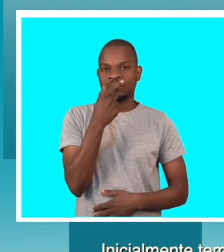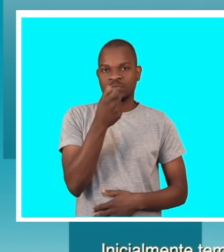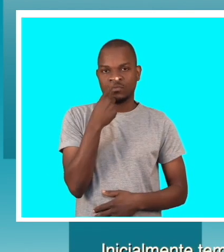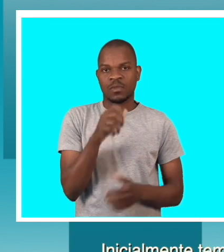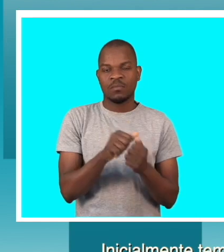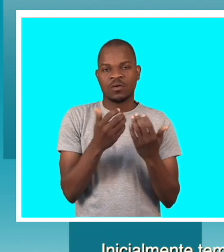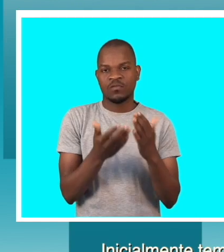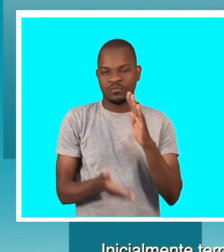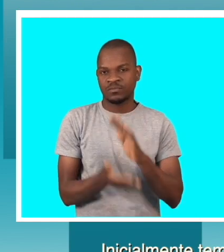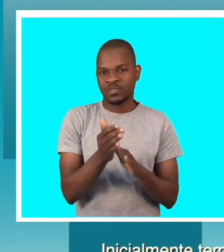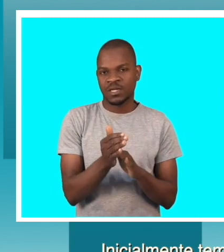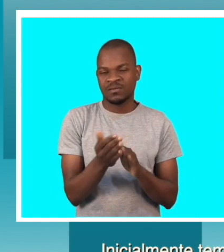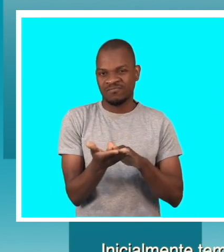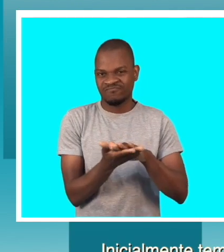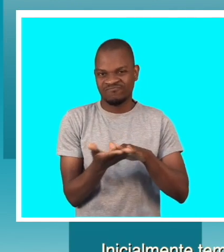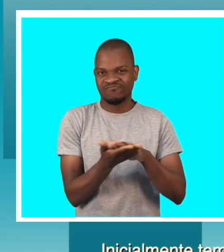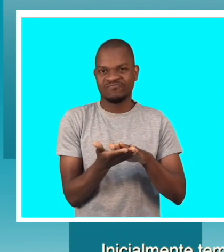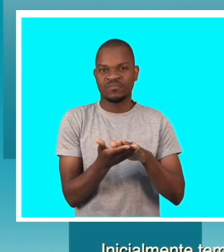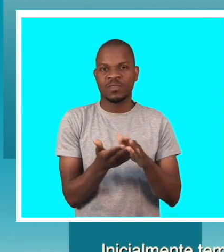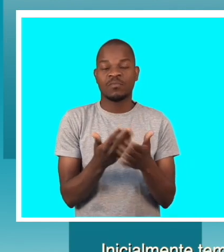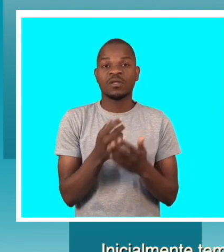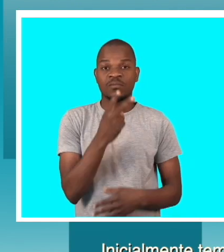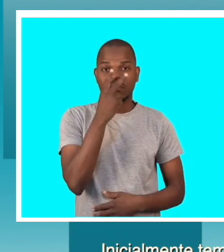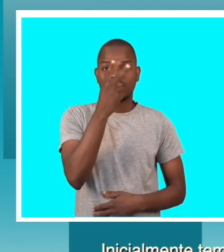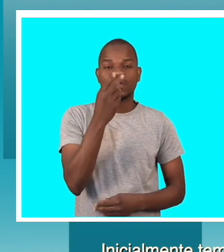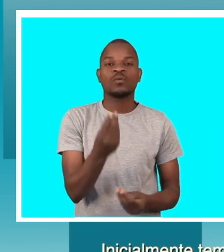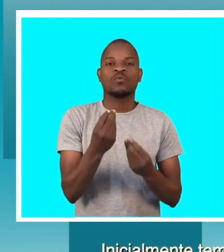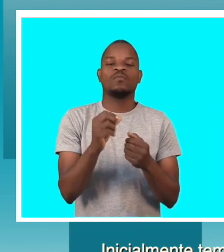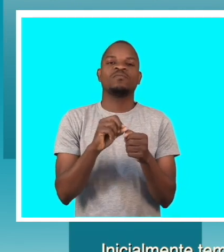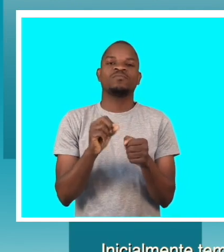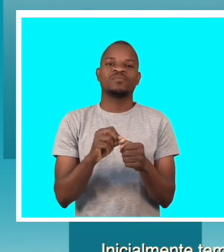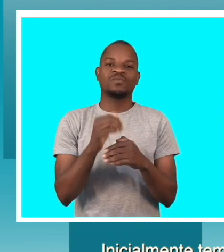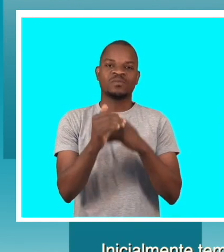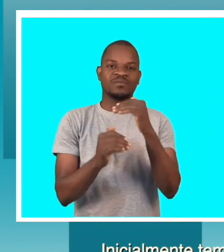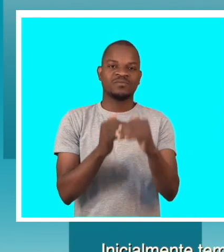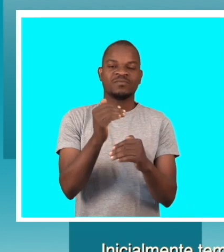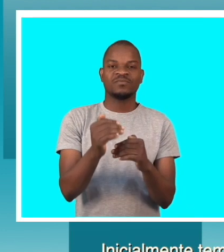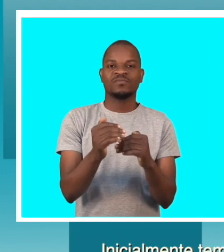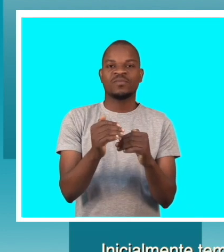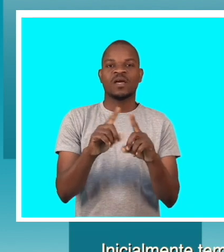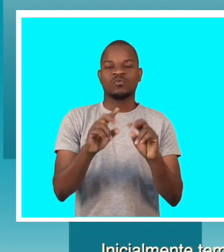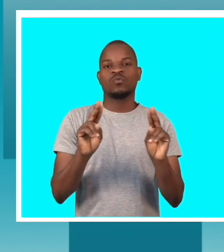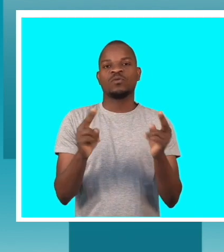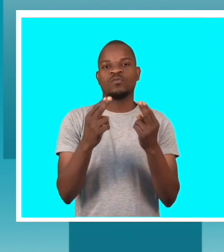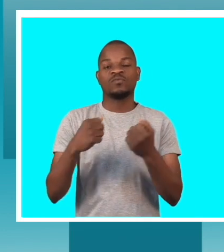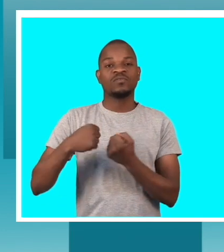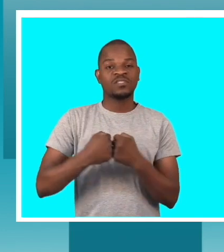inicialmente tem de ser com uma pequena quantidade, que é para ver como nós nos vamos mobilizar em relação a este novo desafio,